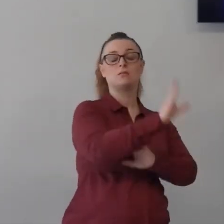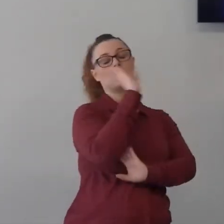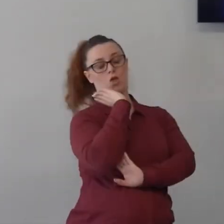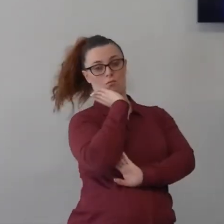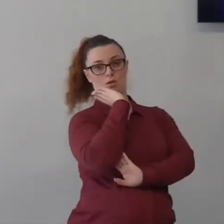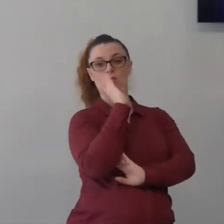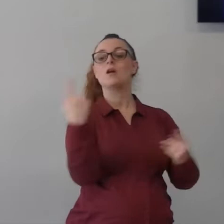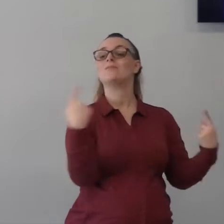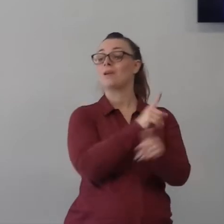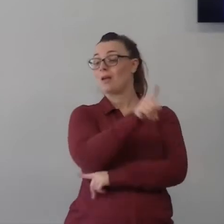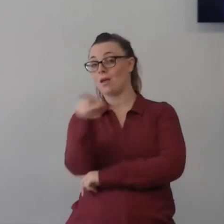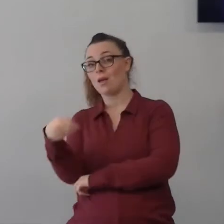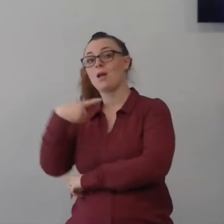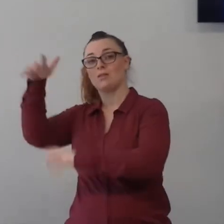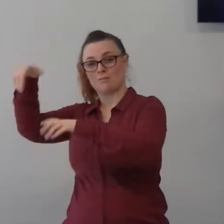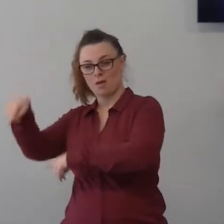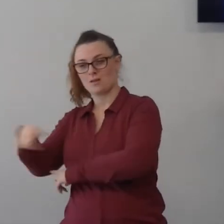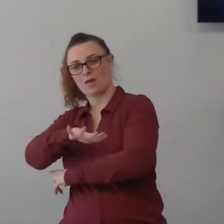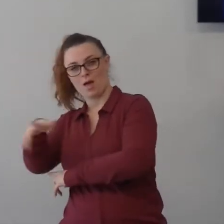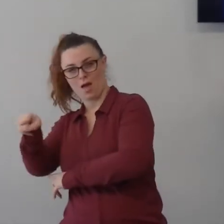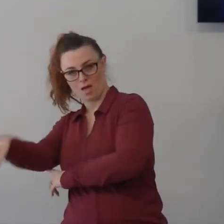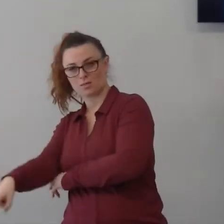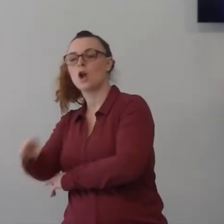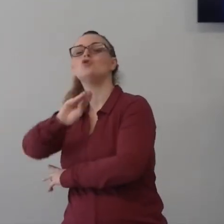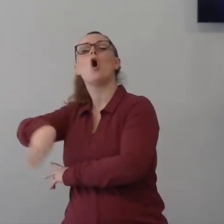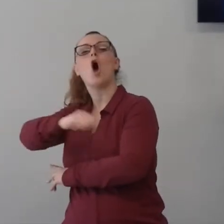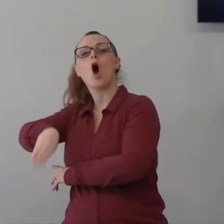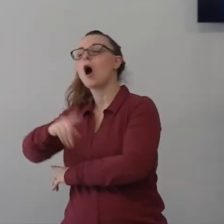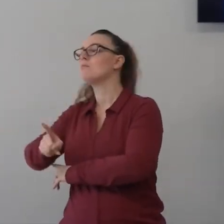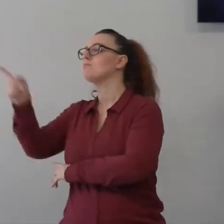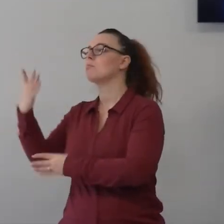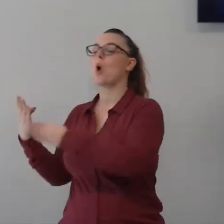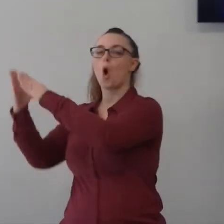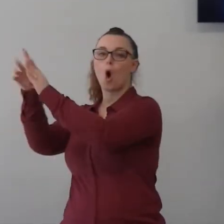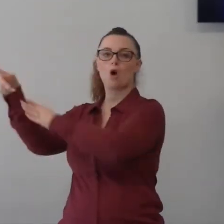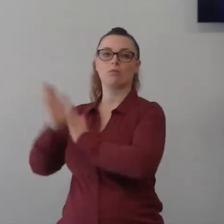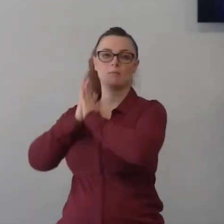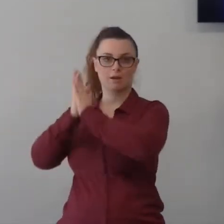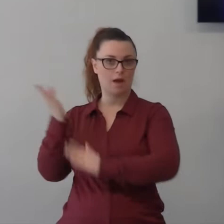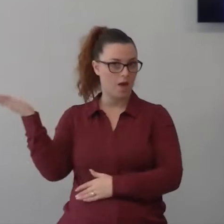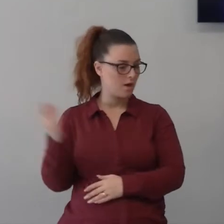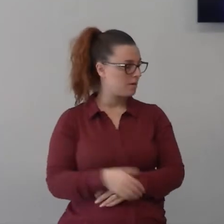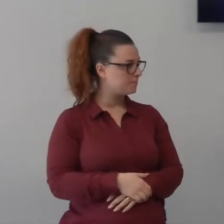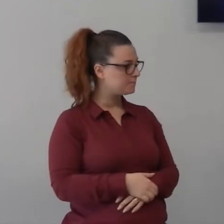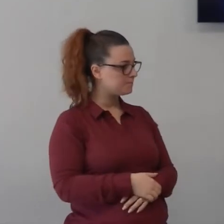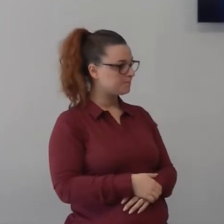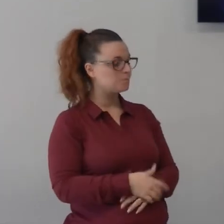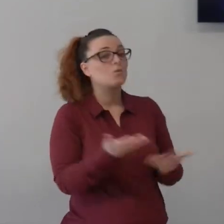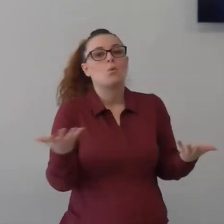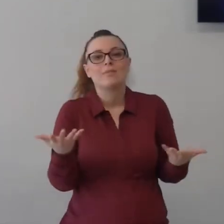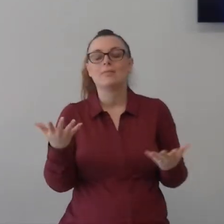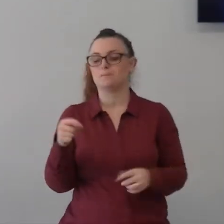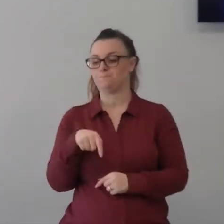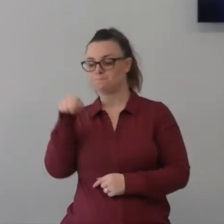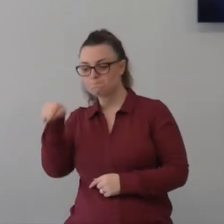Gesù era dove era? sul monte a pregare per cui i discepoli erano solo